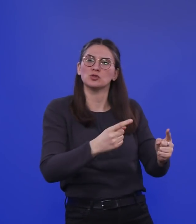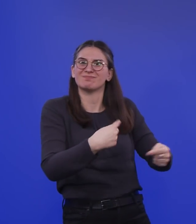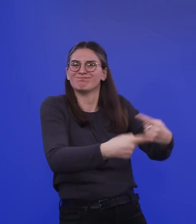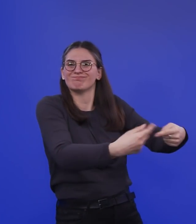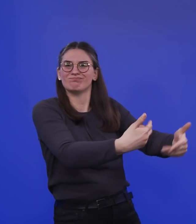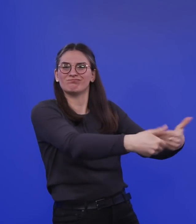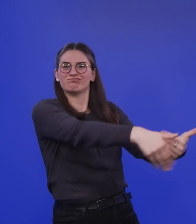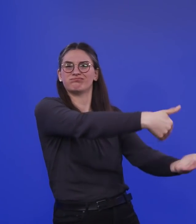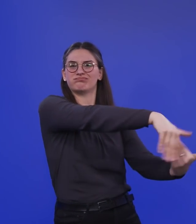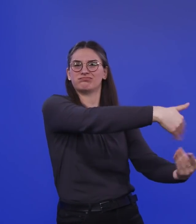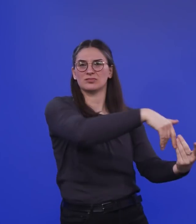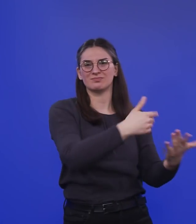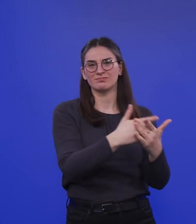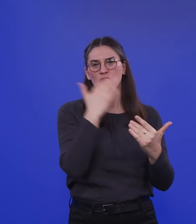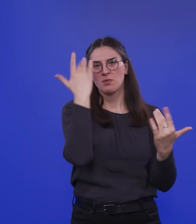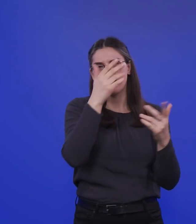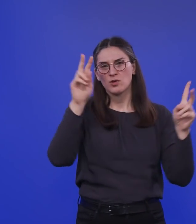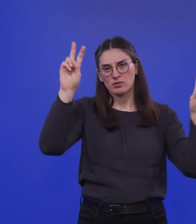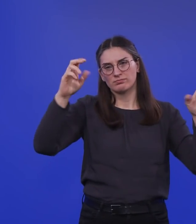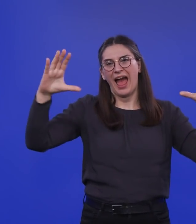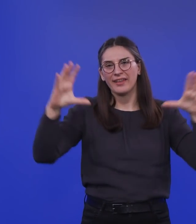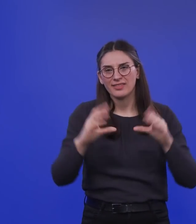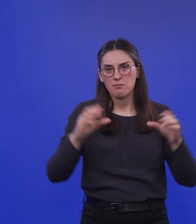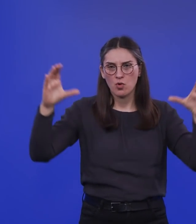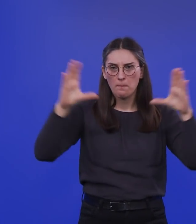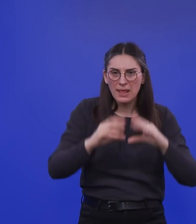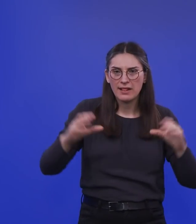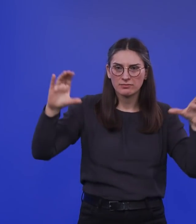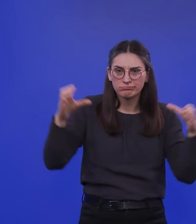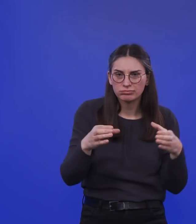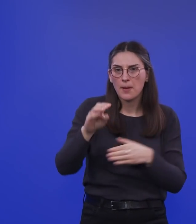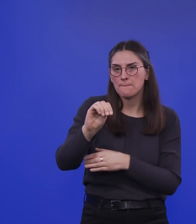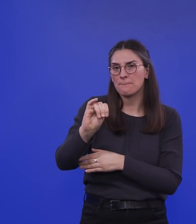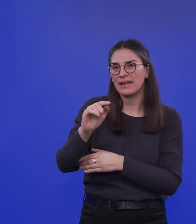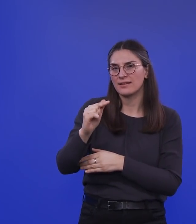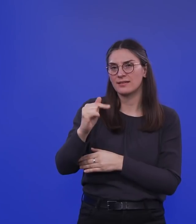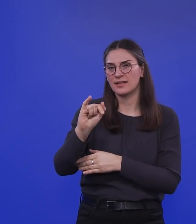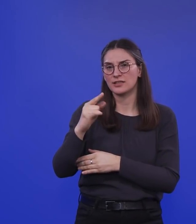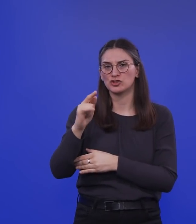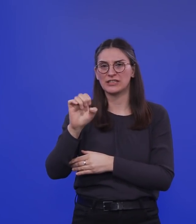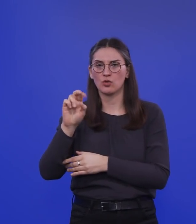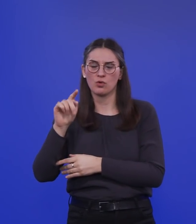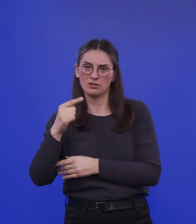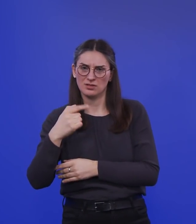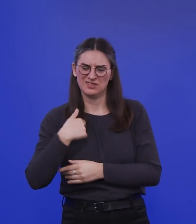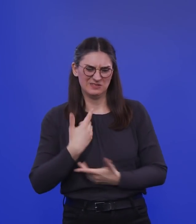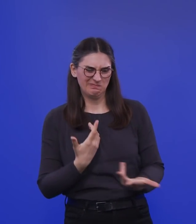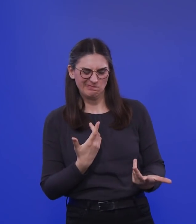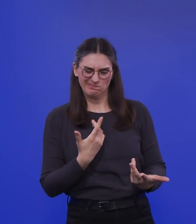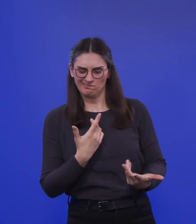Überlegung zur Mitigierung. Ich kann dem Ganzen eben nur sehr eingeschränkt zustimmen, deswegen, weil wir hier